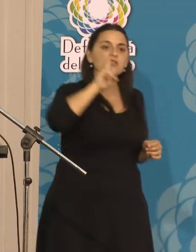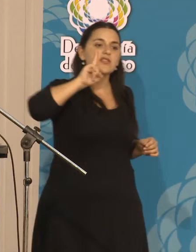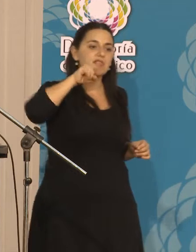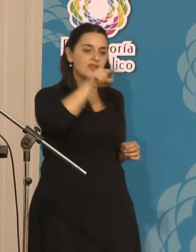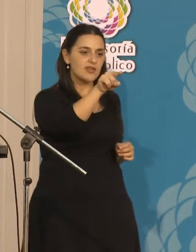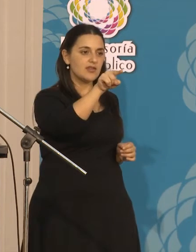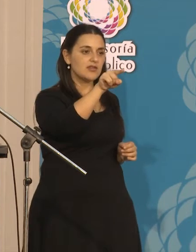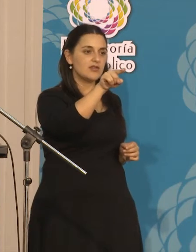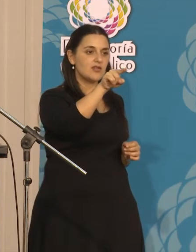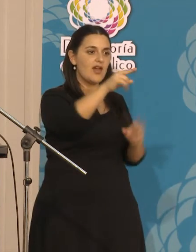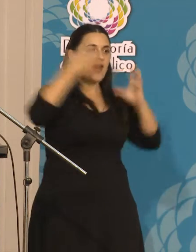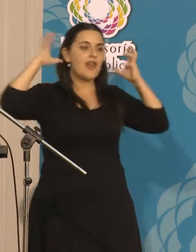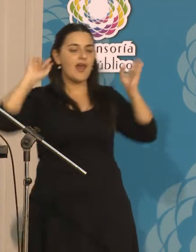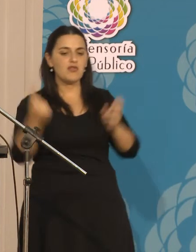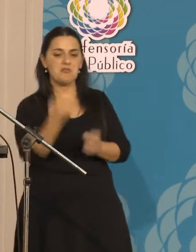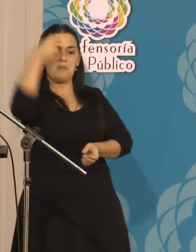Radio Primero de Marzo,